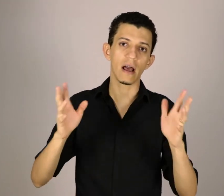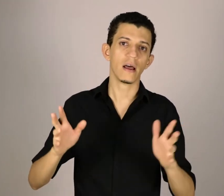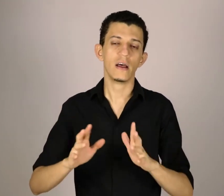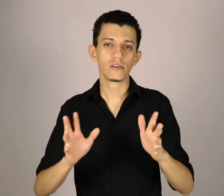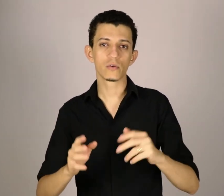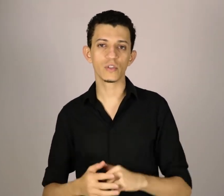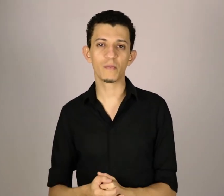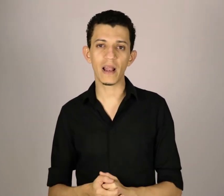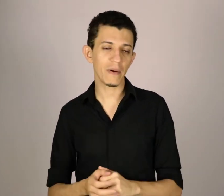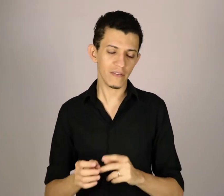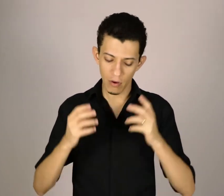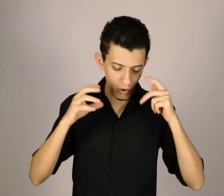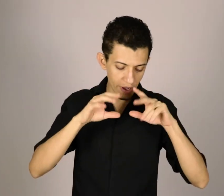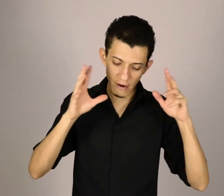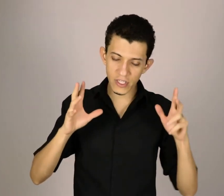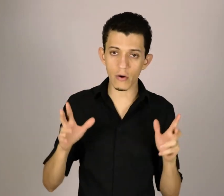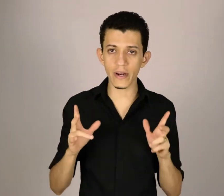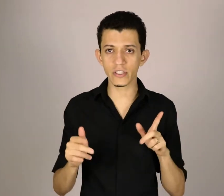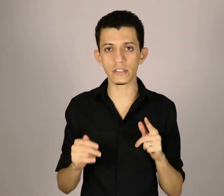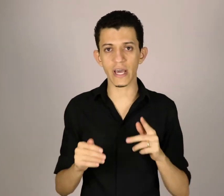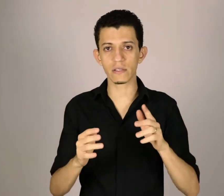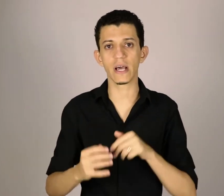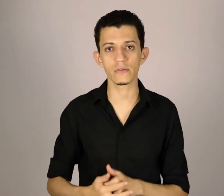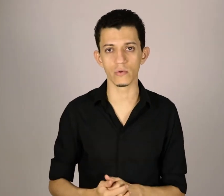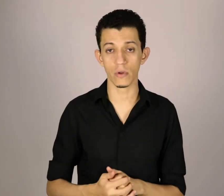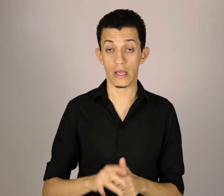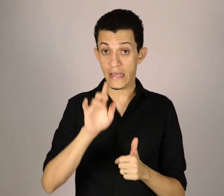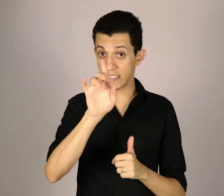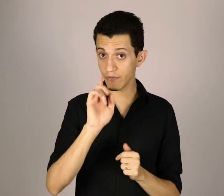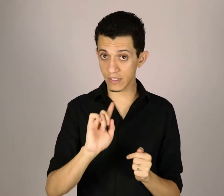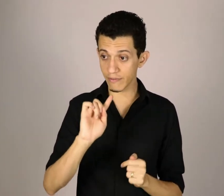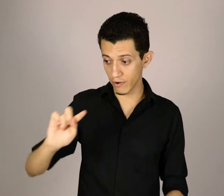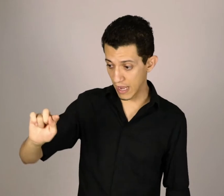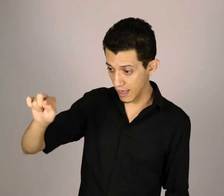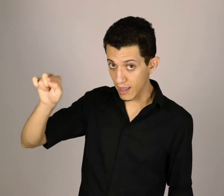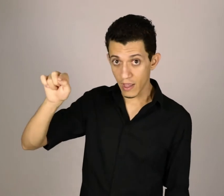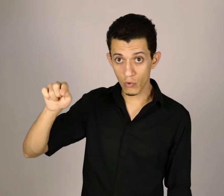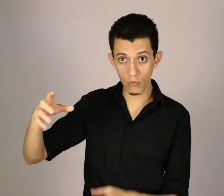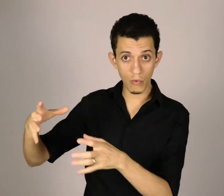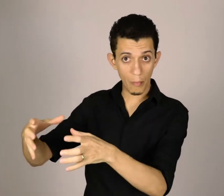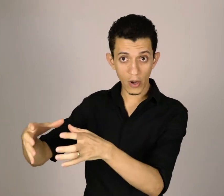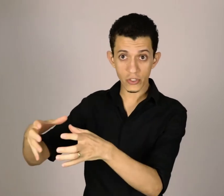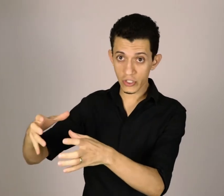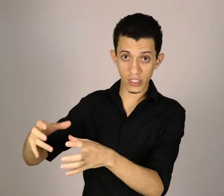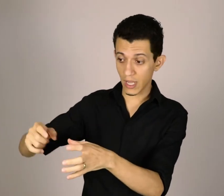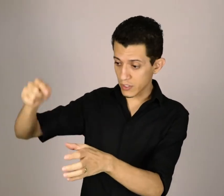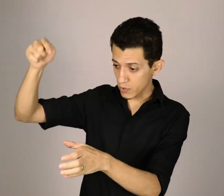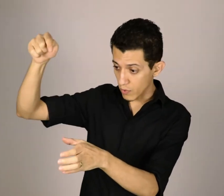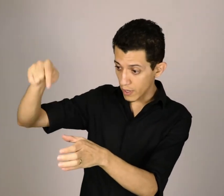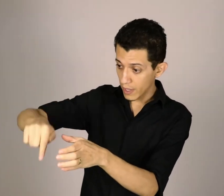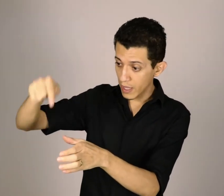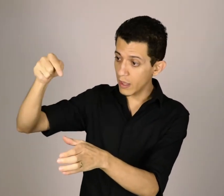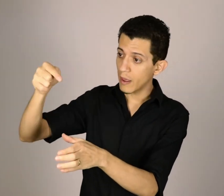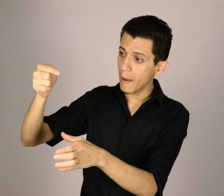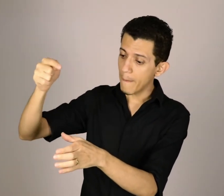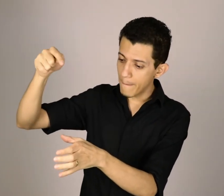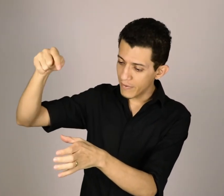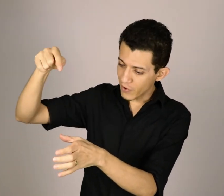seu tom de pele, mas não, eu quero de agora em diante, quero ser azul. Se você for lá, num pote de tinta azul, e só